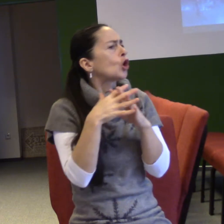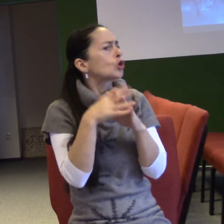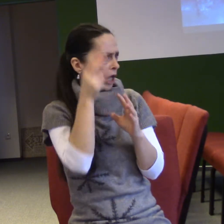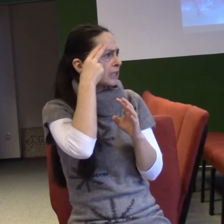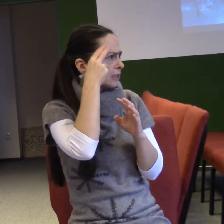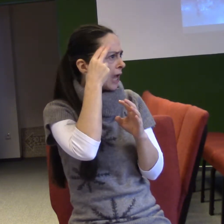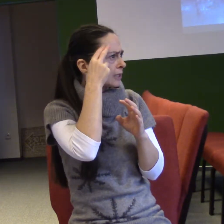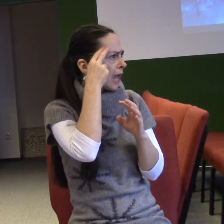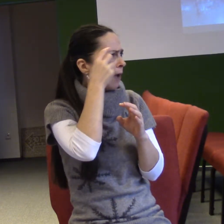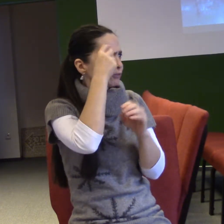Rafaelo.